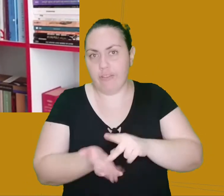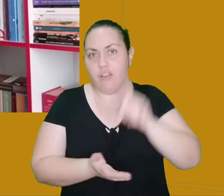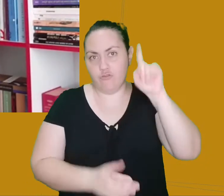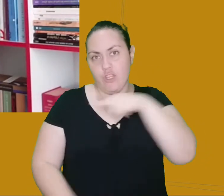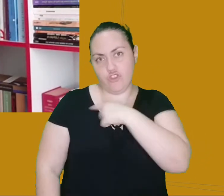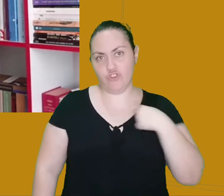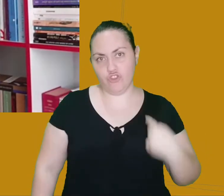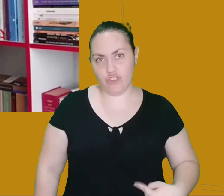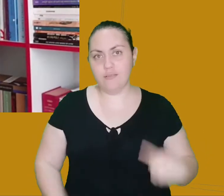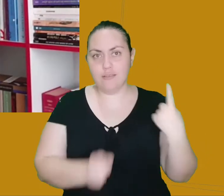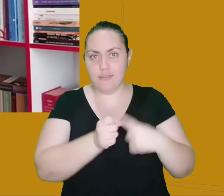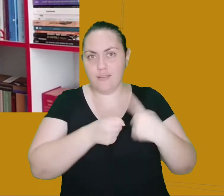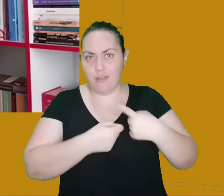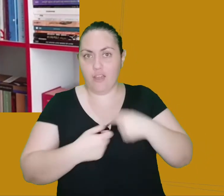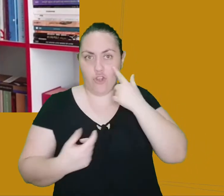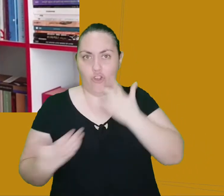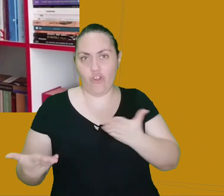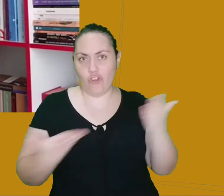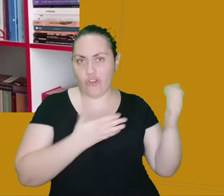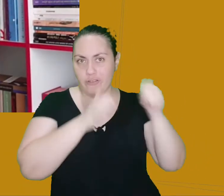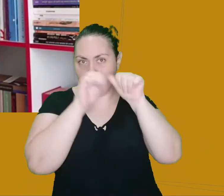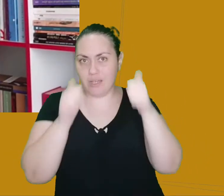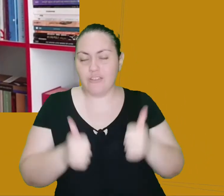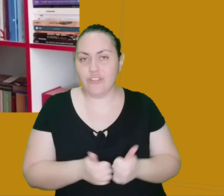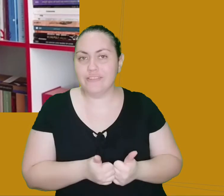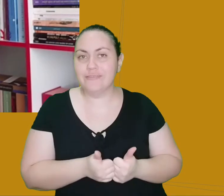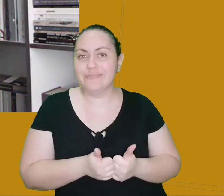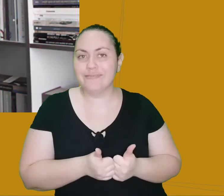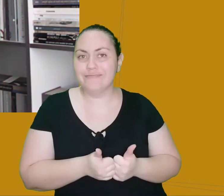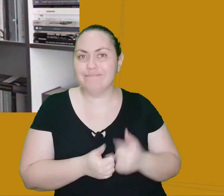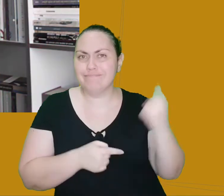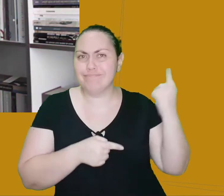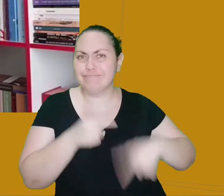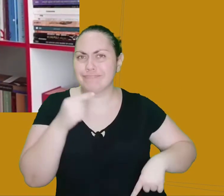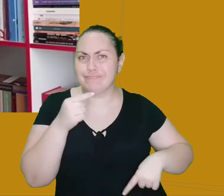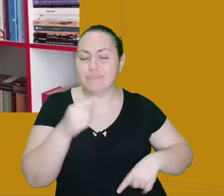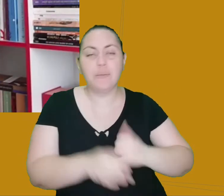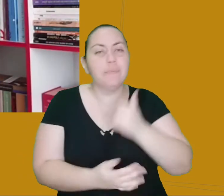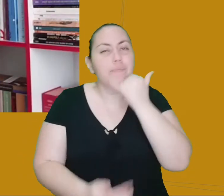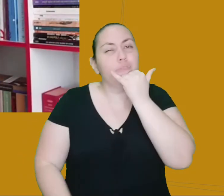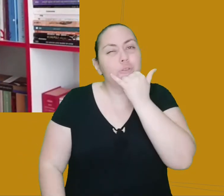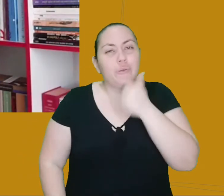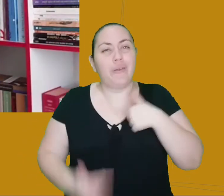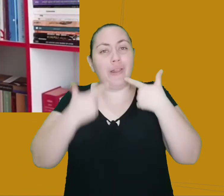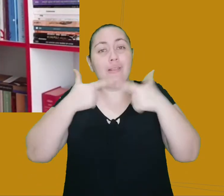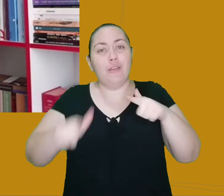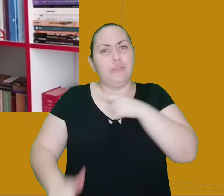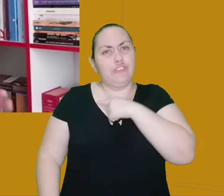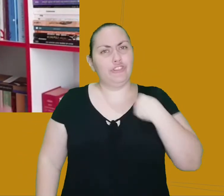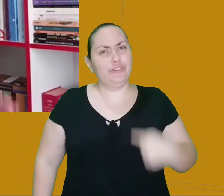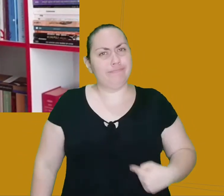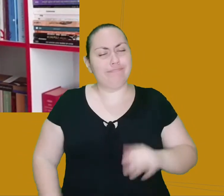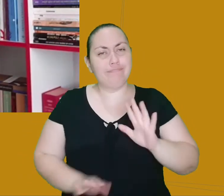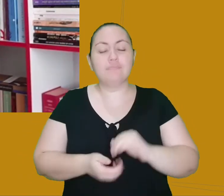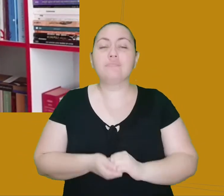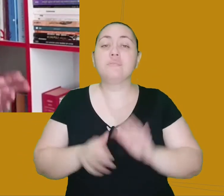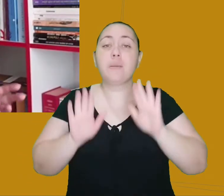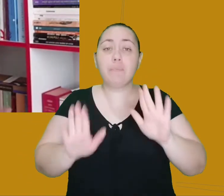E aqui está a imagem. Perdoem o meu chinês. E a história se passa em 1552.